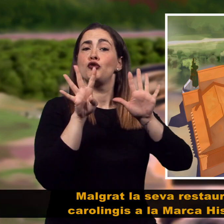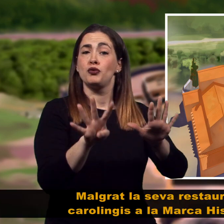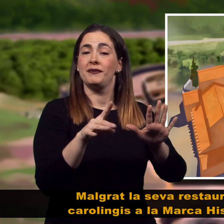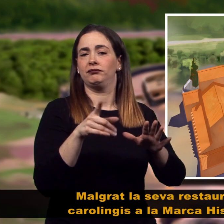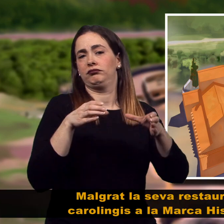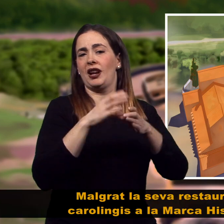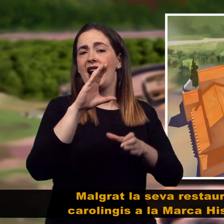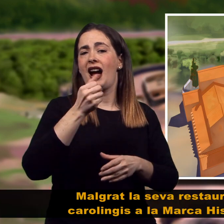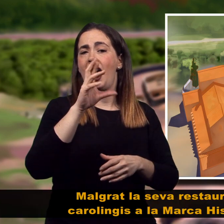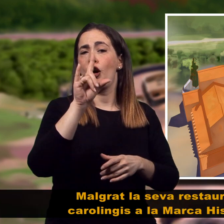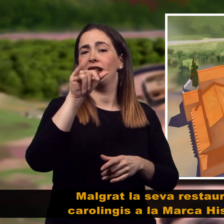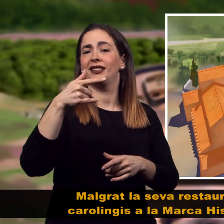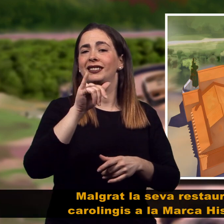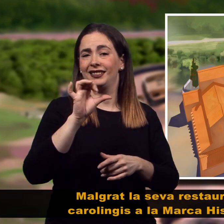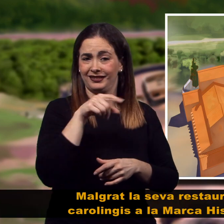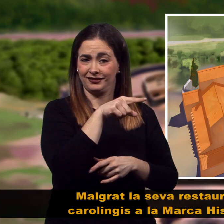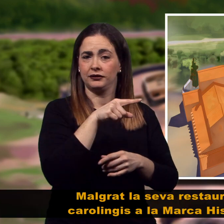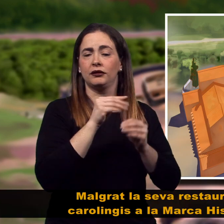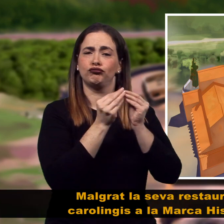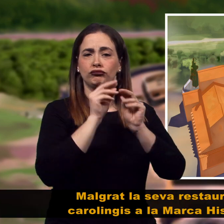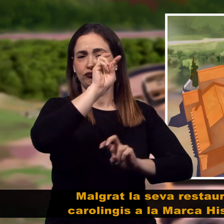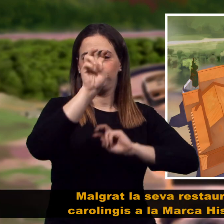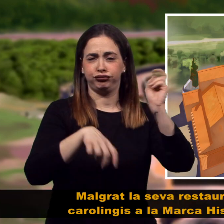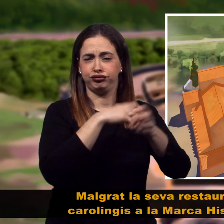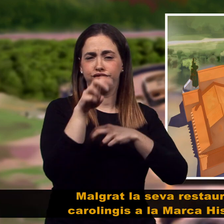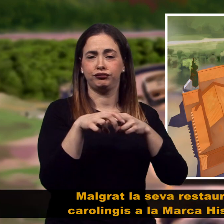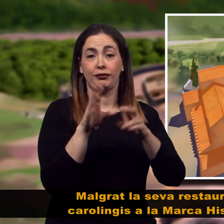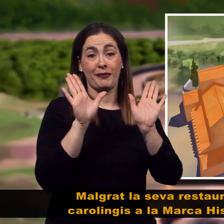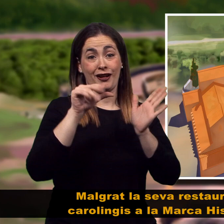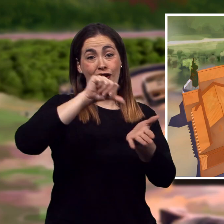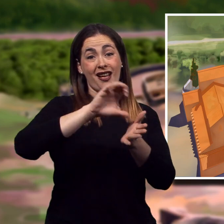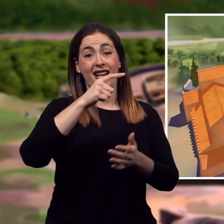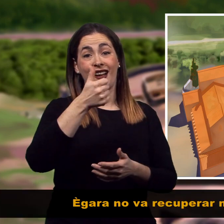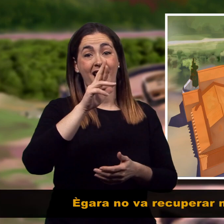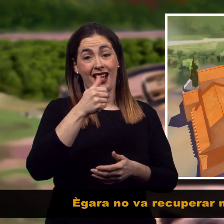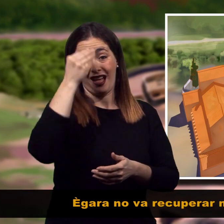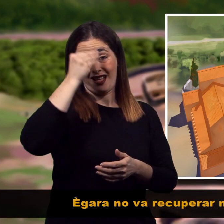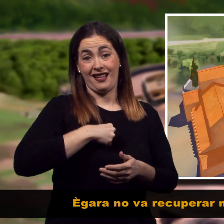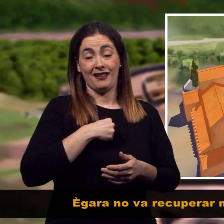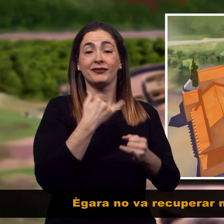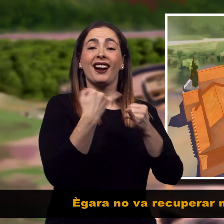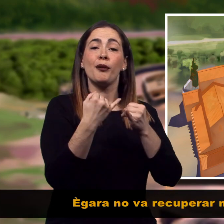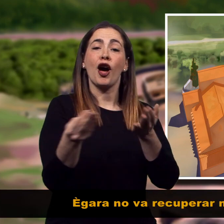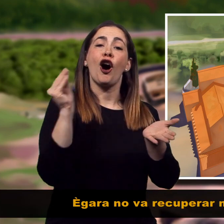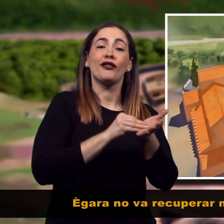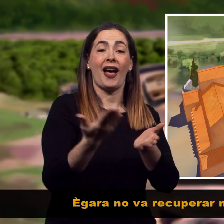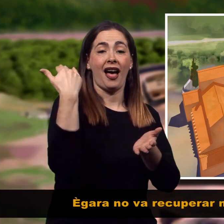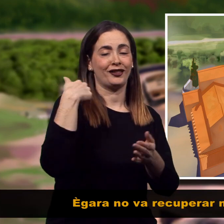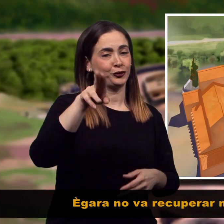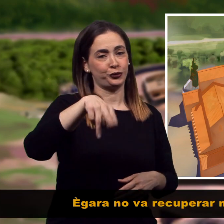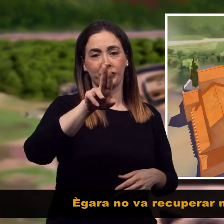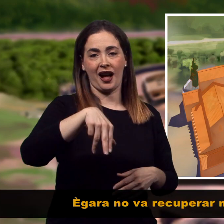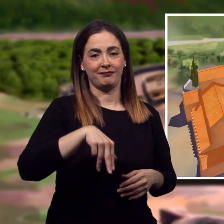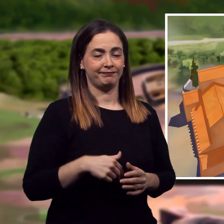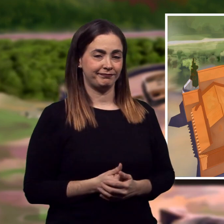Malgrat la seva restauració per part dels carolingis a la marca hispànica al segle IX, Ègara no va recuperar mai l'episcopalitat.